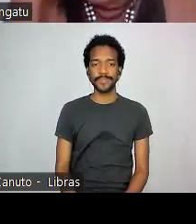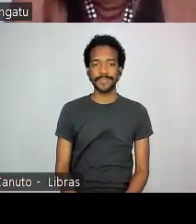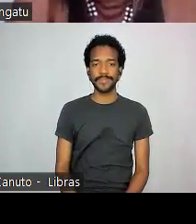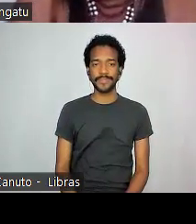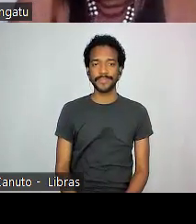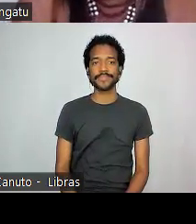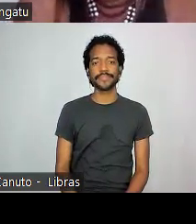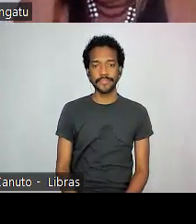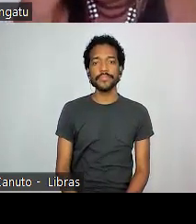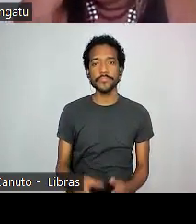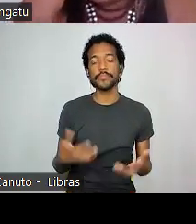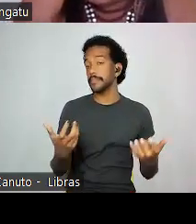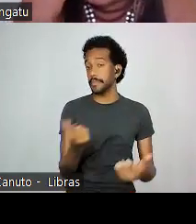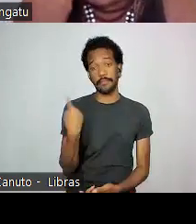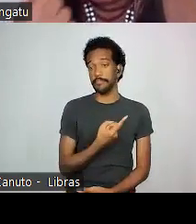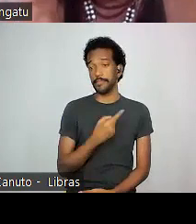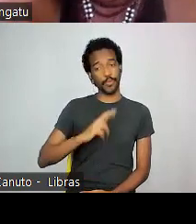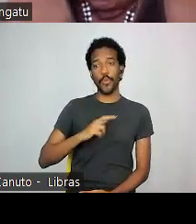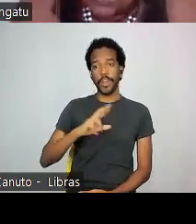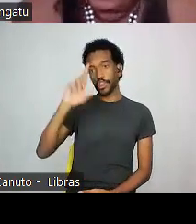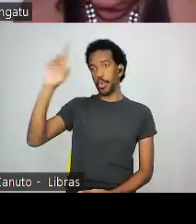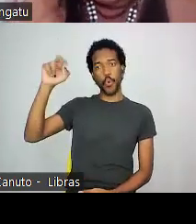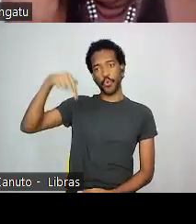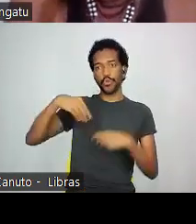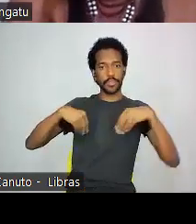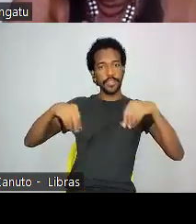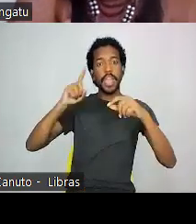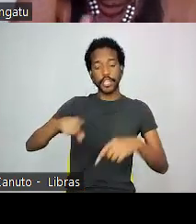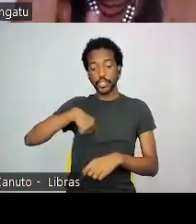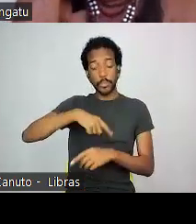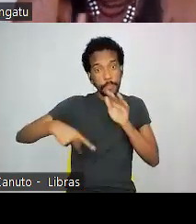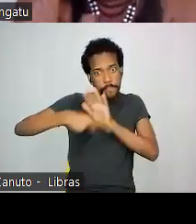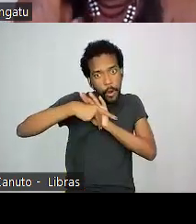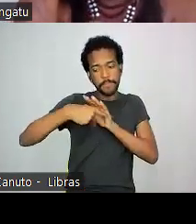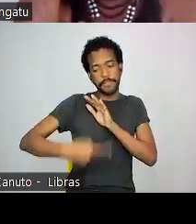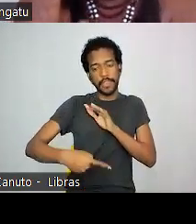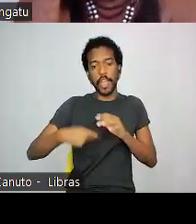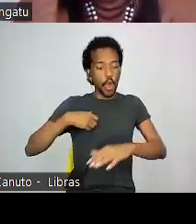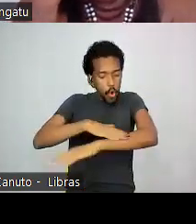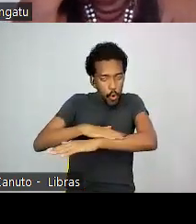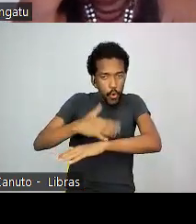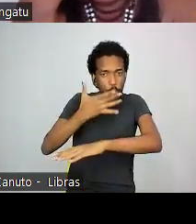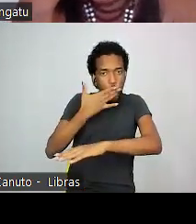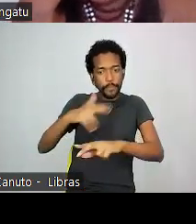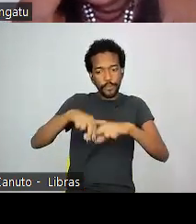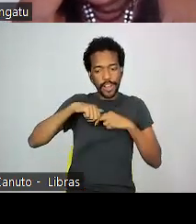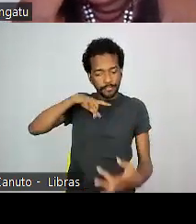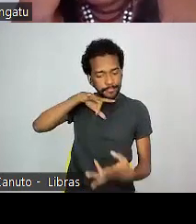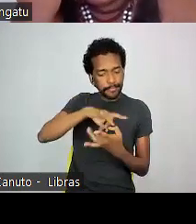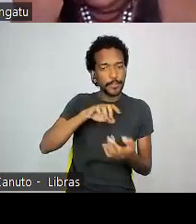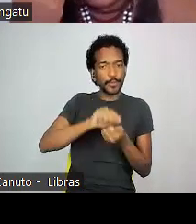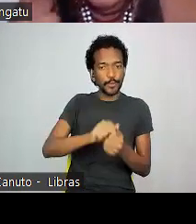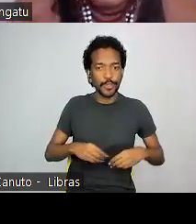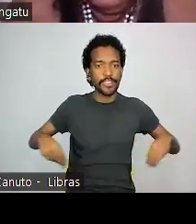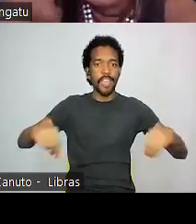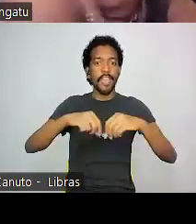Eu costumo dizer que nós não éramos donos da terra, nós somos a terra. Nós temos essa cor porque nós somos a terra. A nossa relação